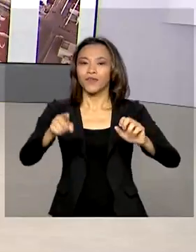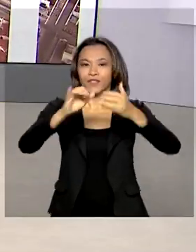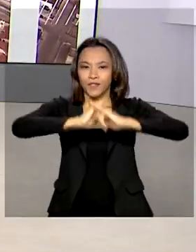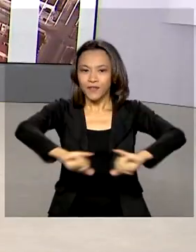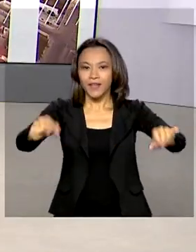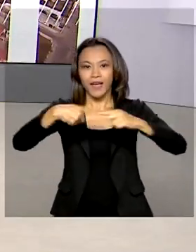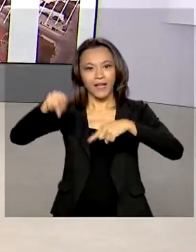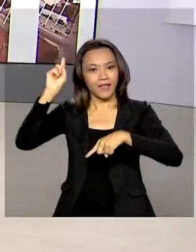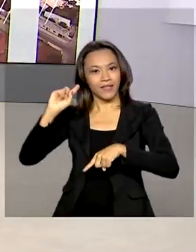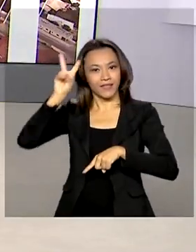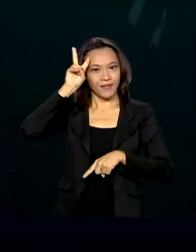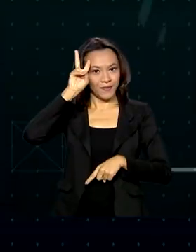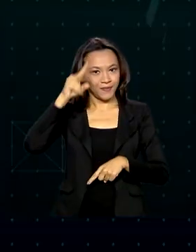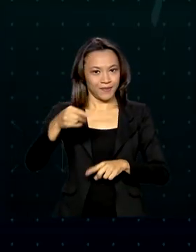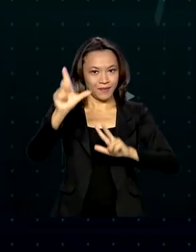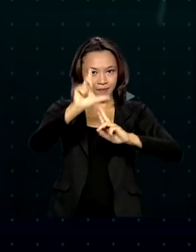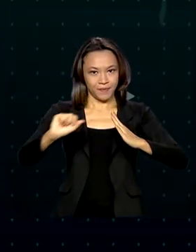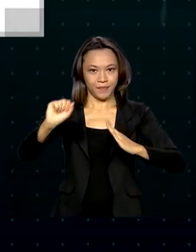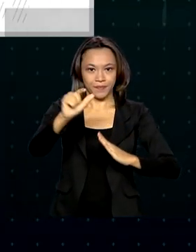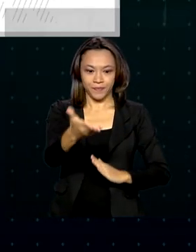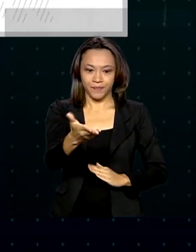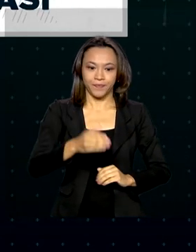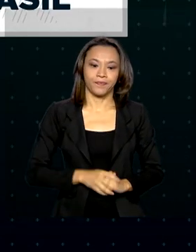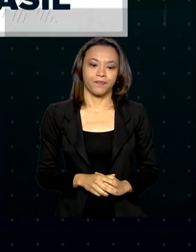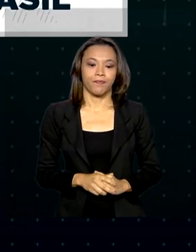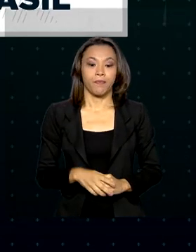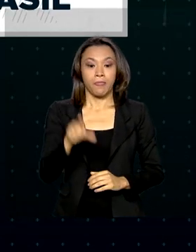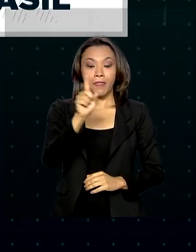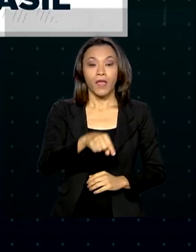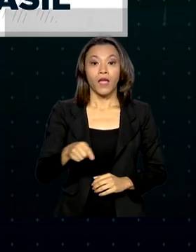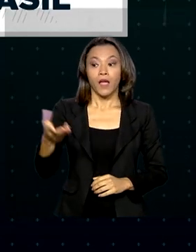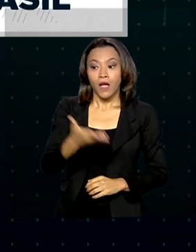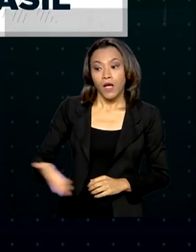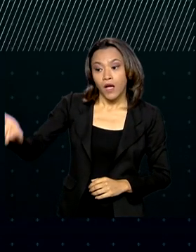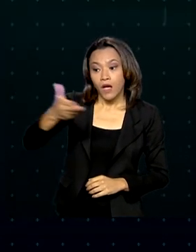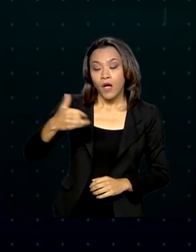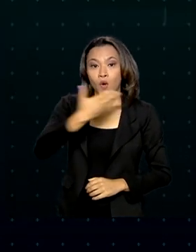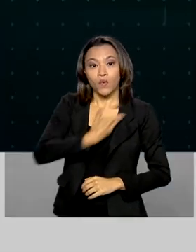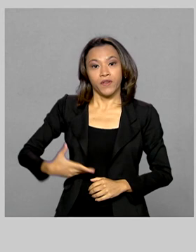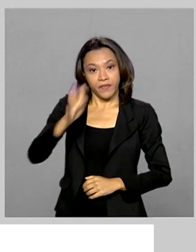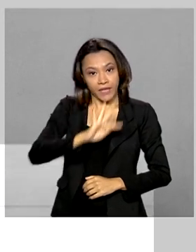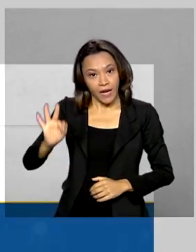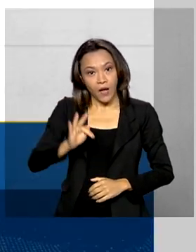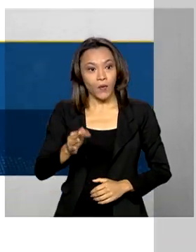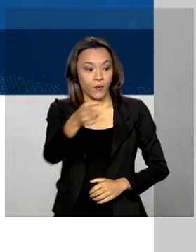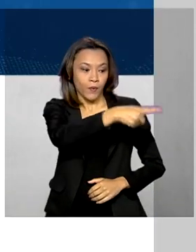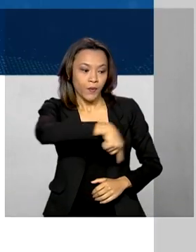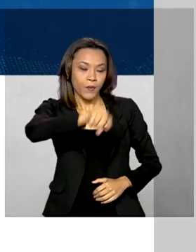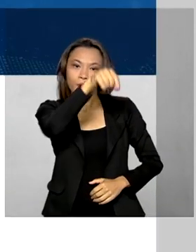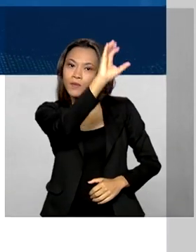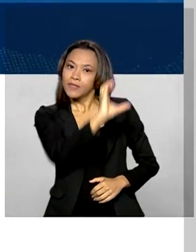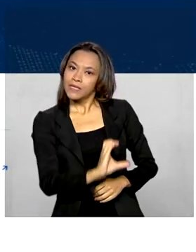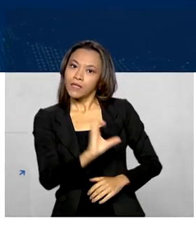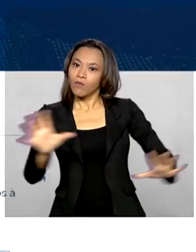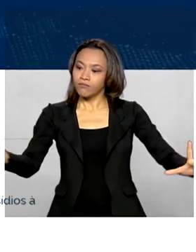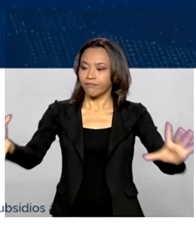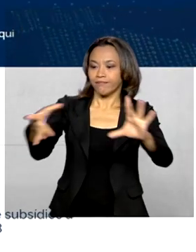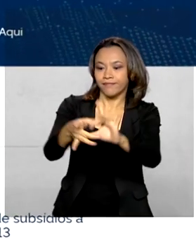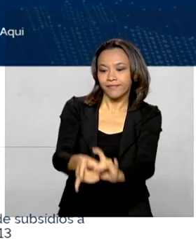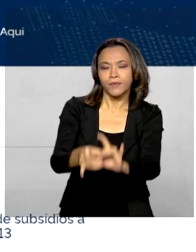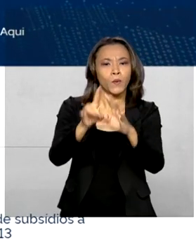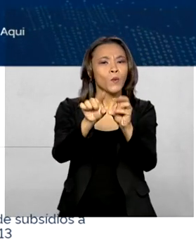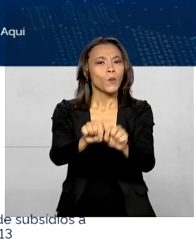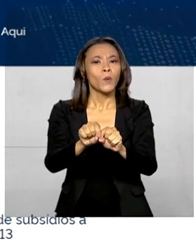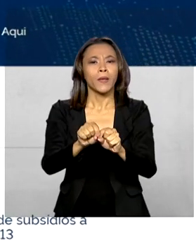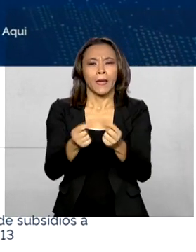Palácio do Planalto. Uma ponte entre o governo federal e o cidadão. A plataforma abre espaço para a sociedade participar